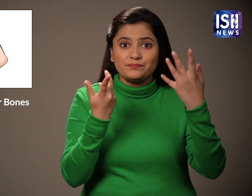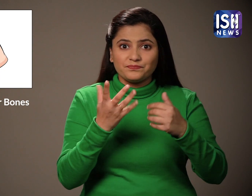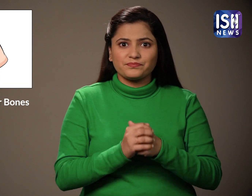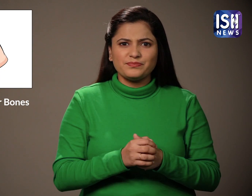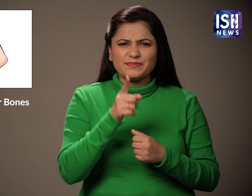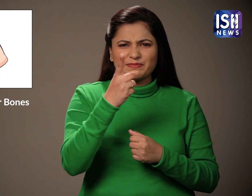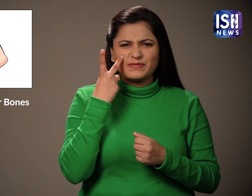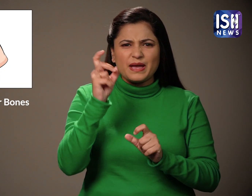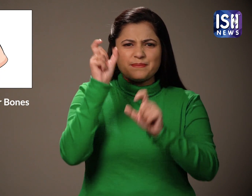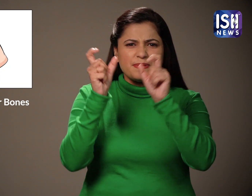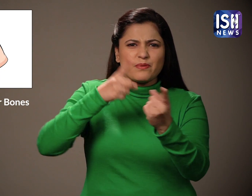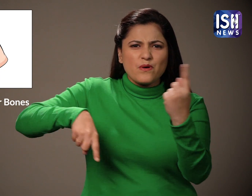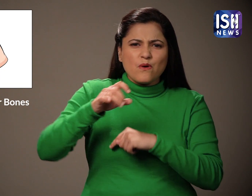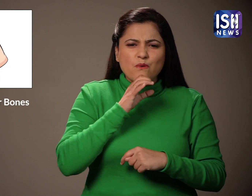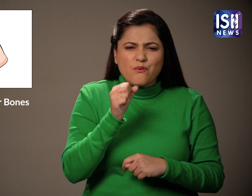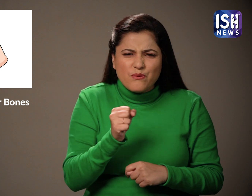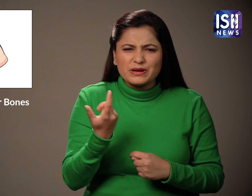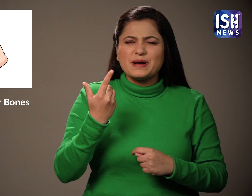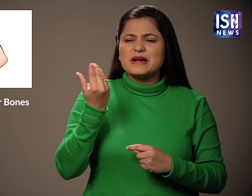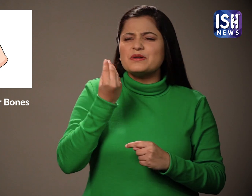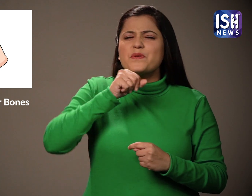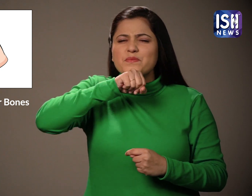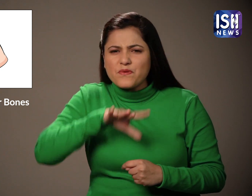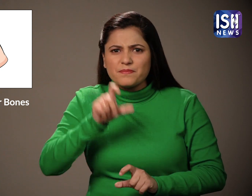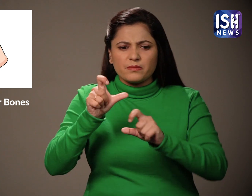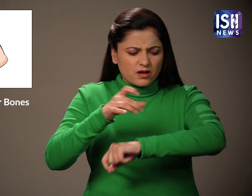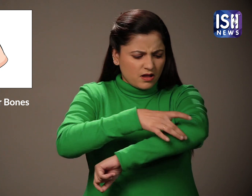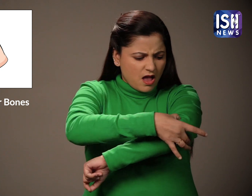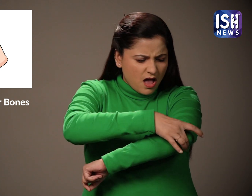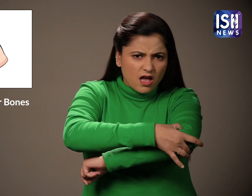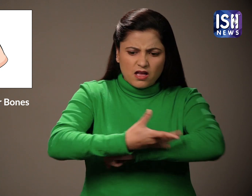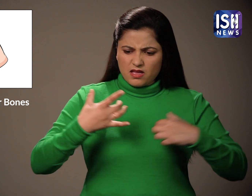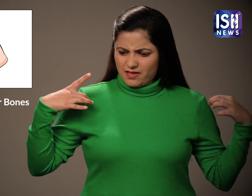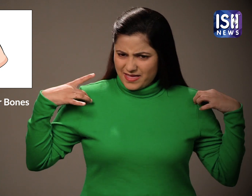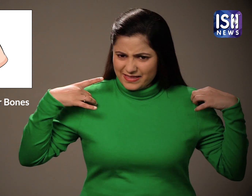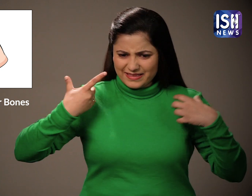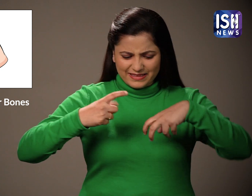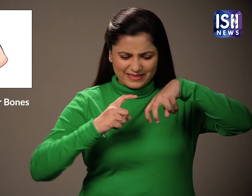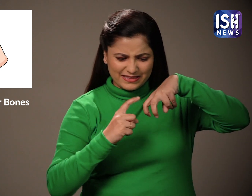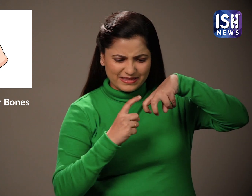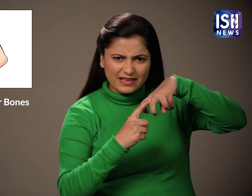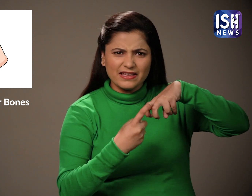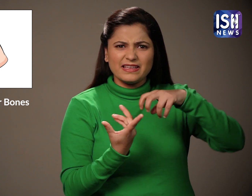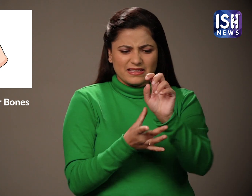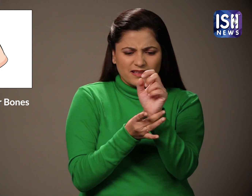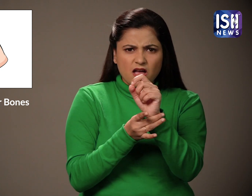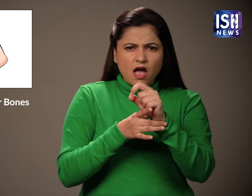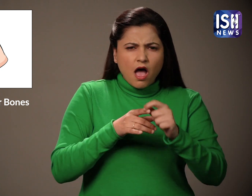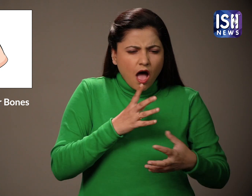वरिशनागरी को और युवाओ को समान रूप से जोडों के दर्द का अनुभव होता है मुर्मुरा खाने से